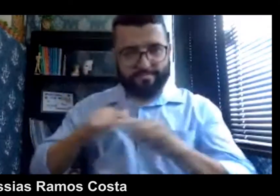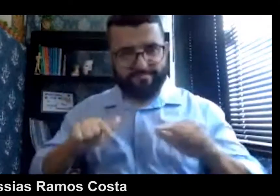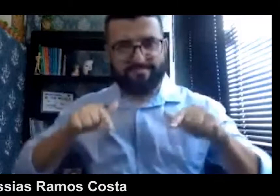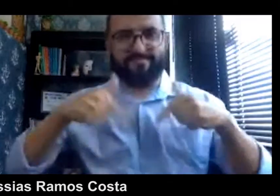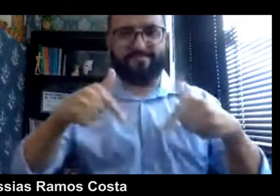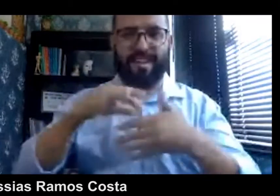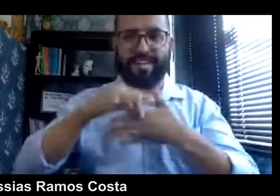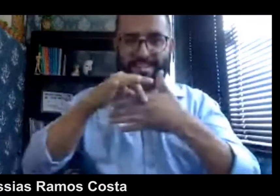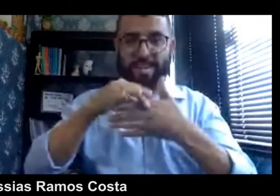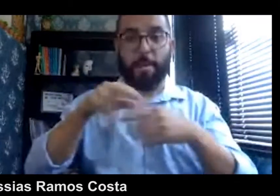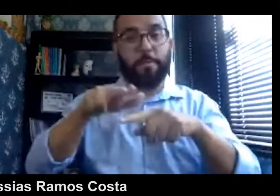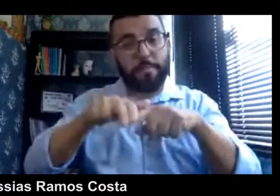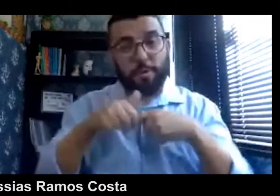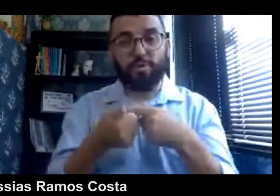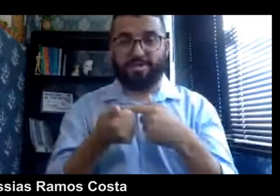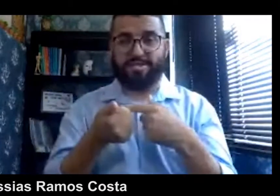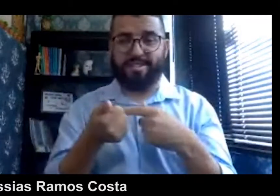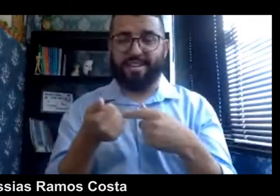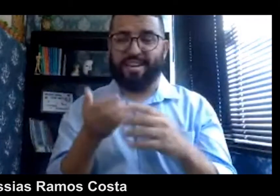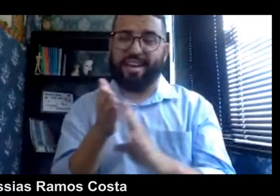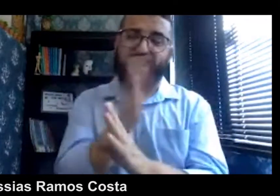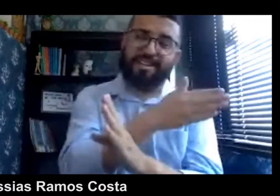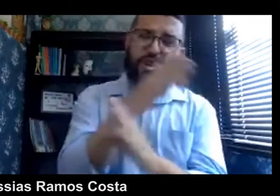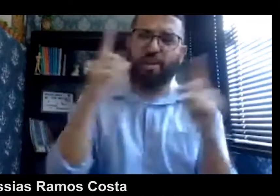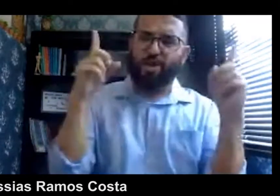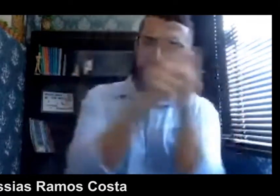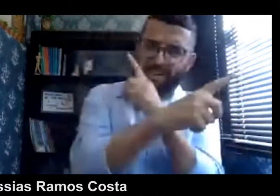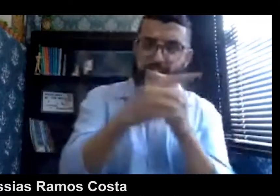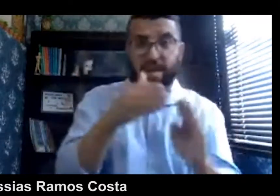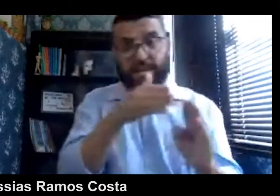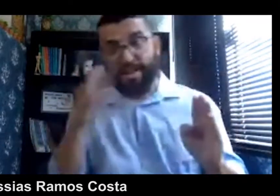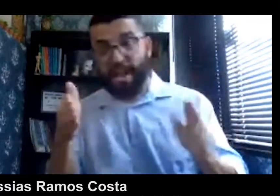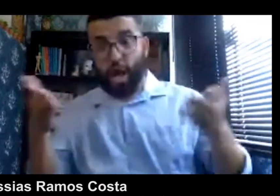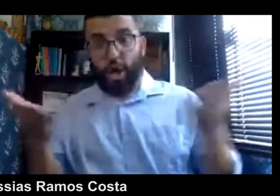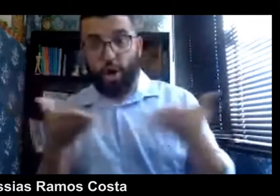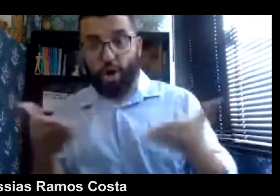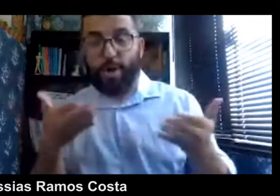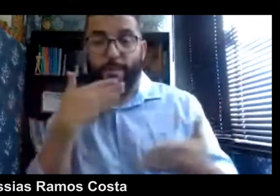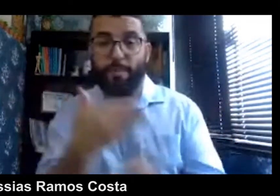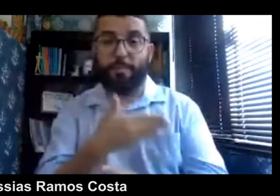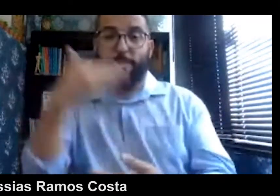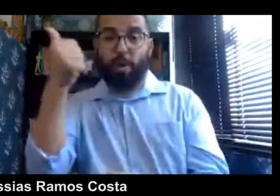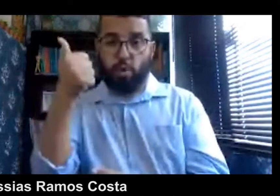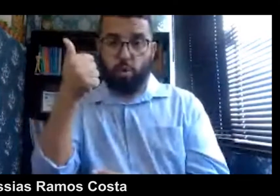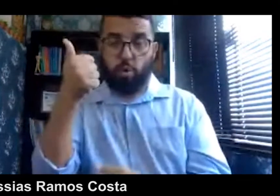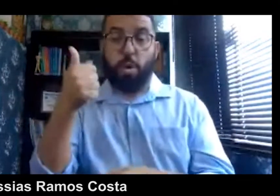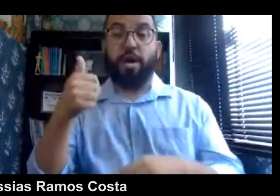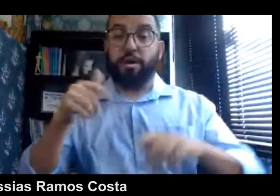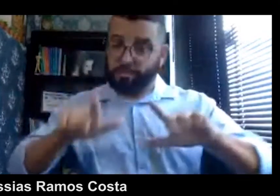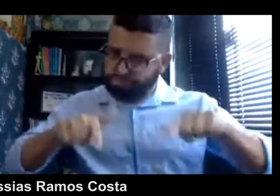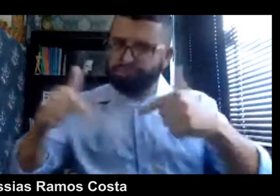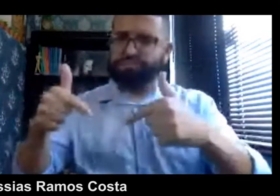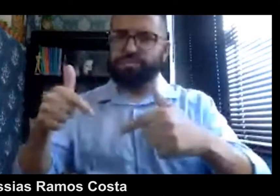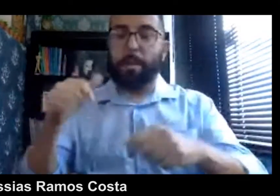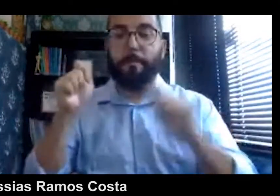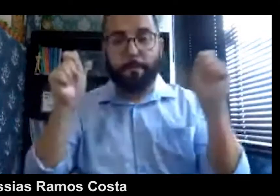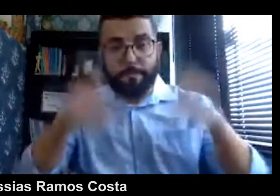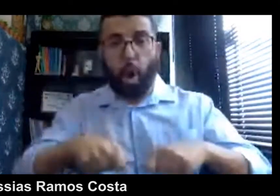aprender. Por isso que antes era muito complicado, agora está bem melhor. Por quê? Porque